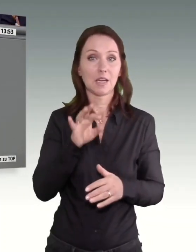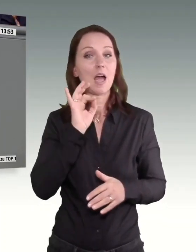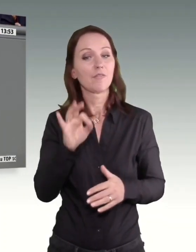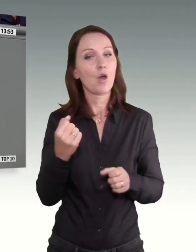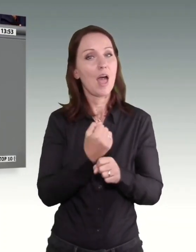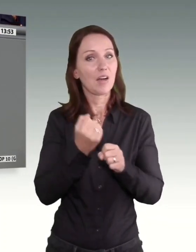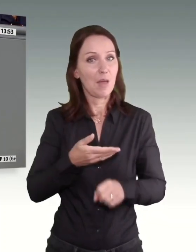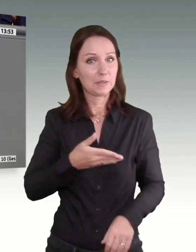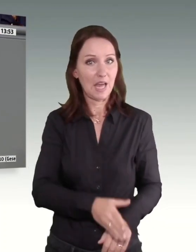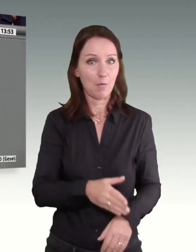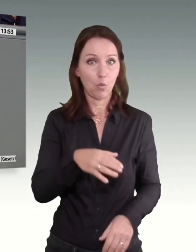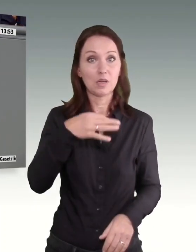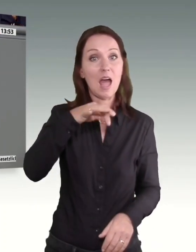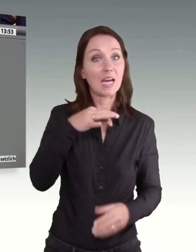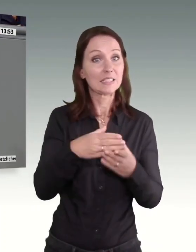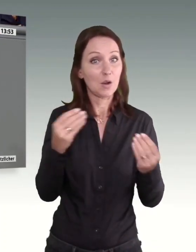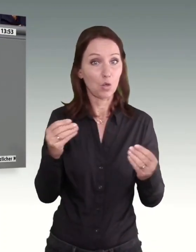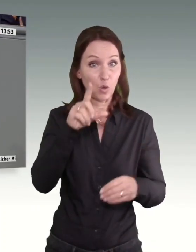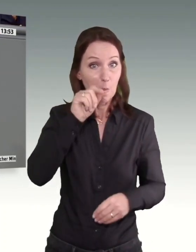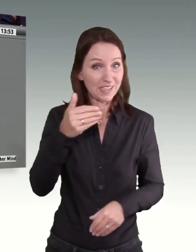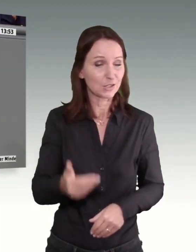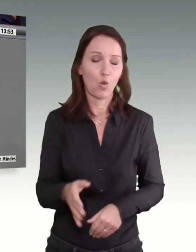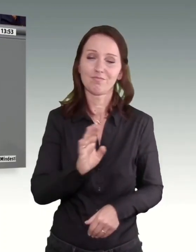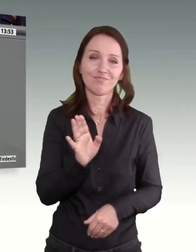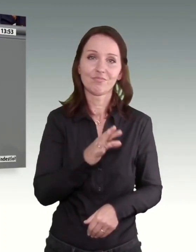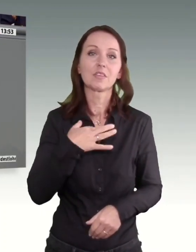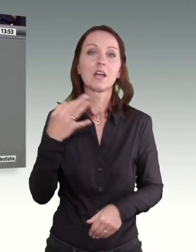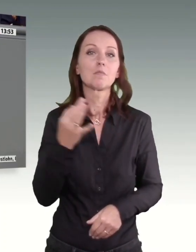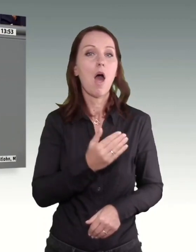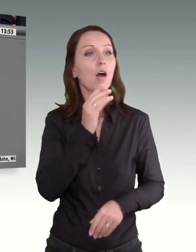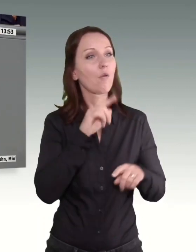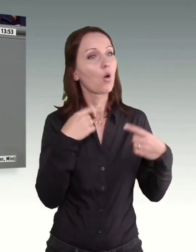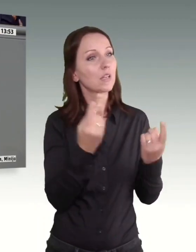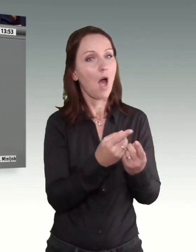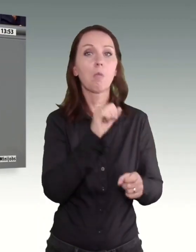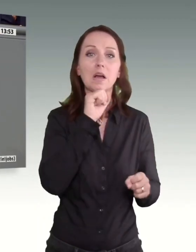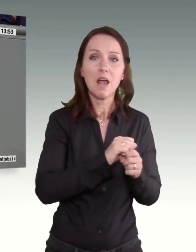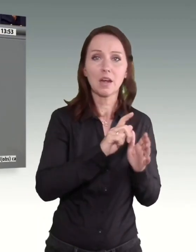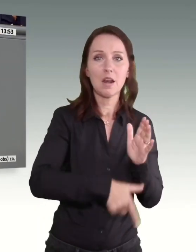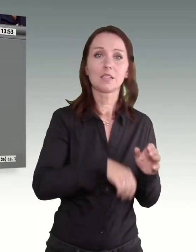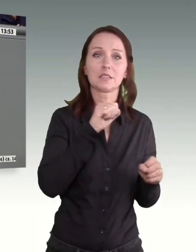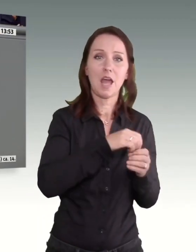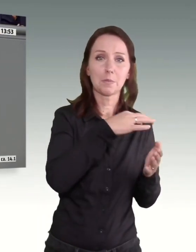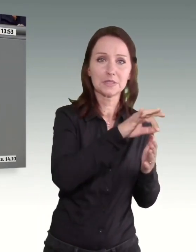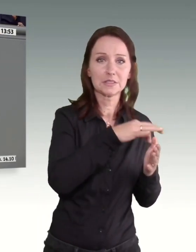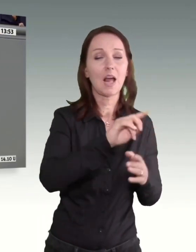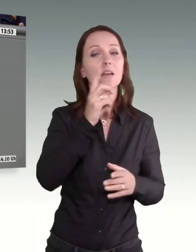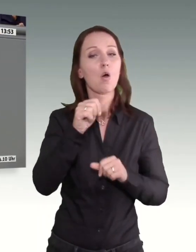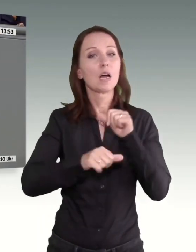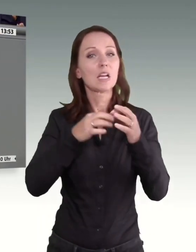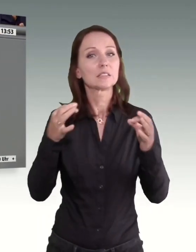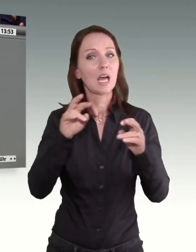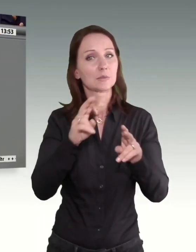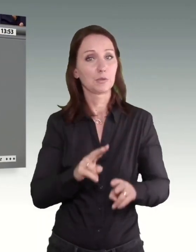Erwerbsarmut. Wir brauchen bezahlbaren Wohnraum. Wir brauchen den Ausbau der Ganztagsbetreuung, insbesondere an Grundschulen. Denn